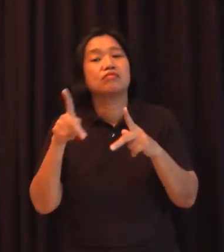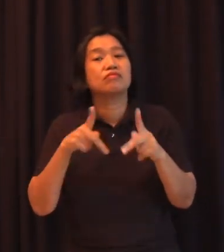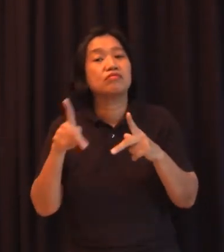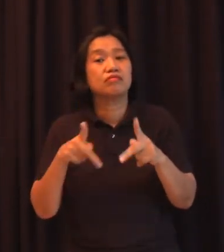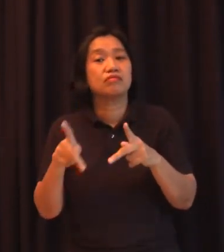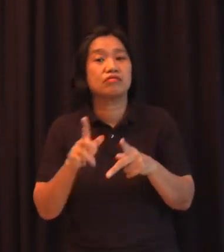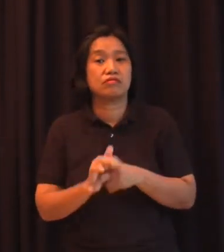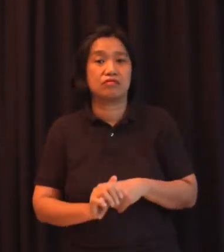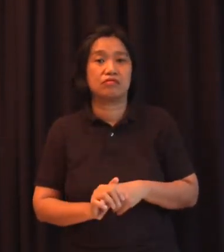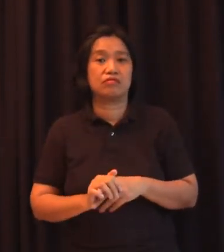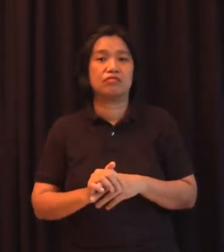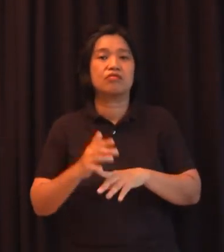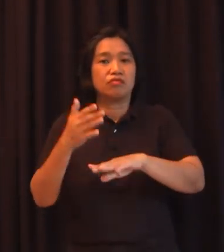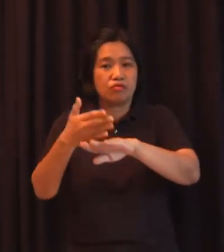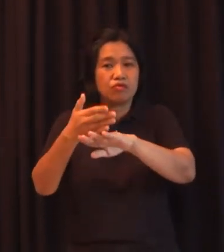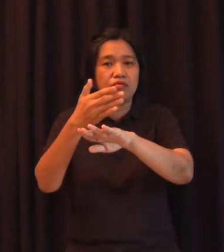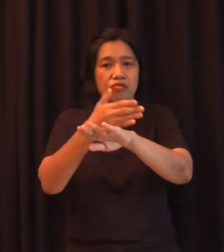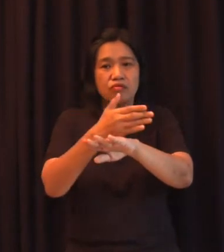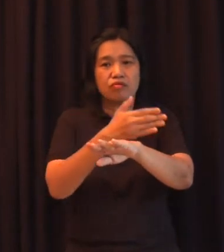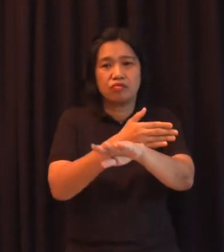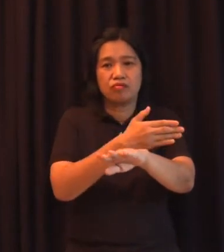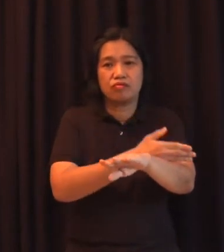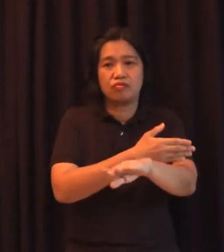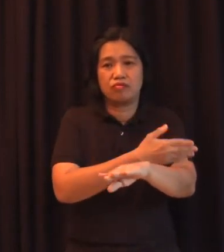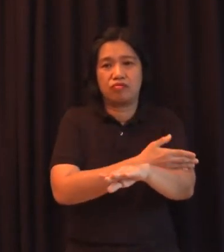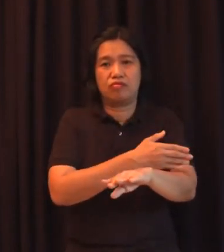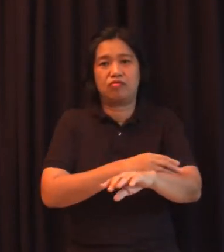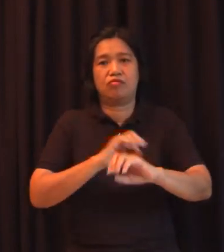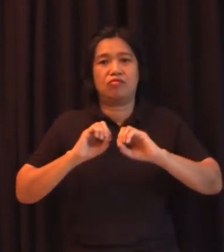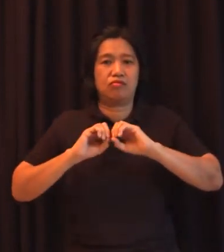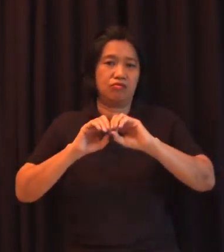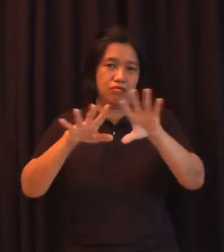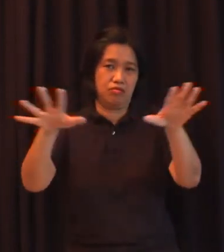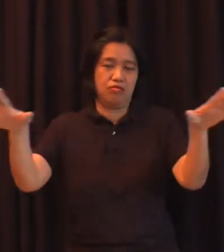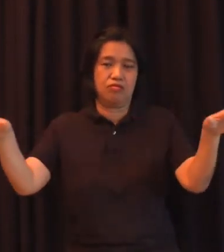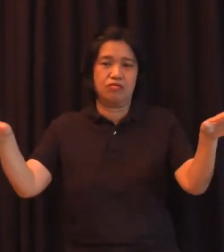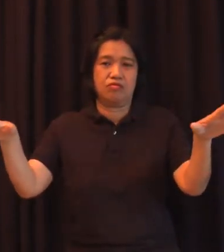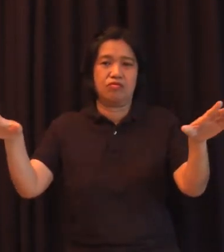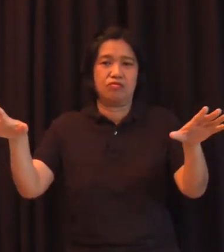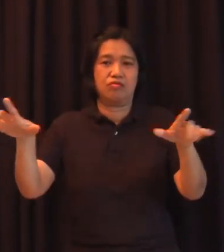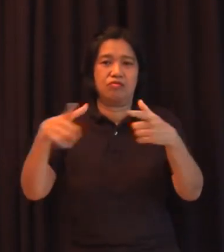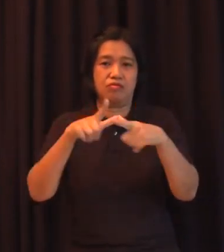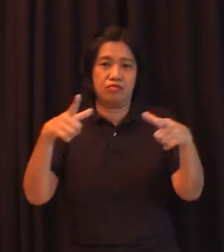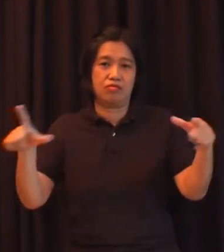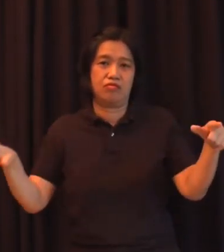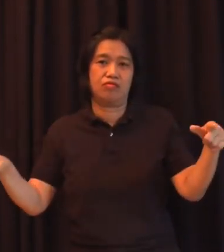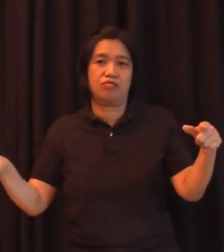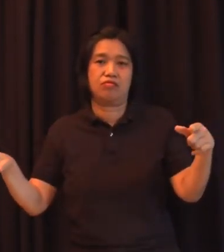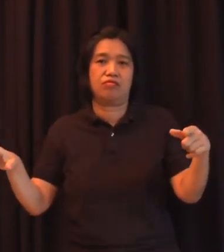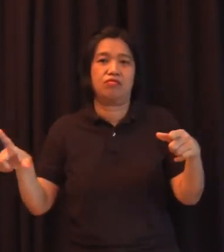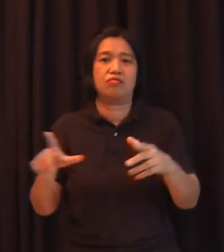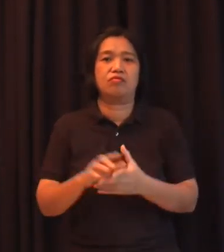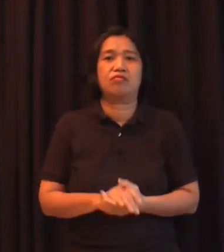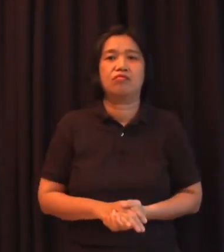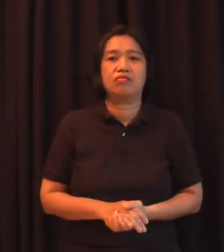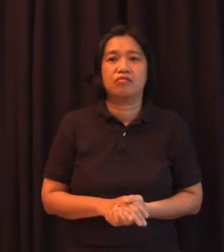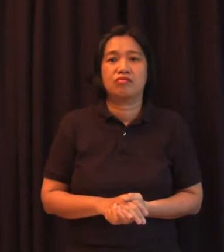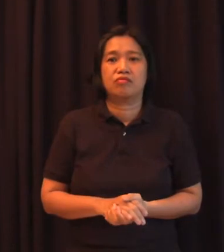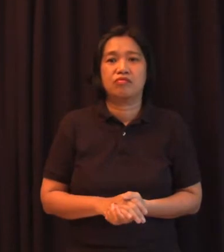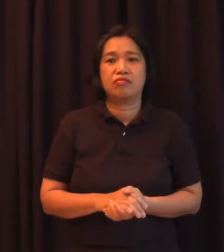pinaparami namin yung hanay labas dun sa aming disiplina sa